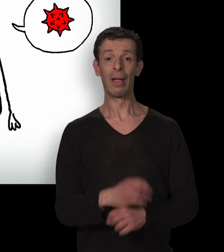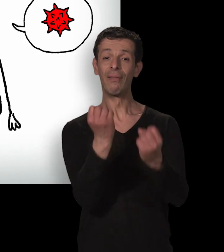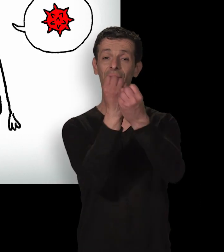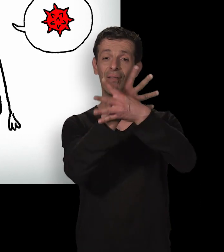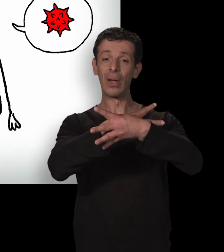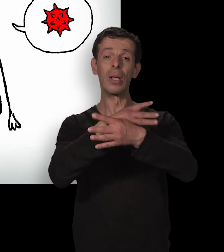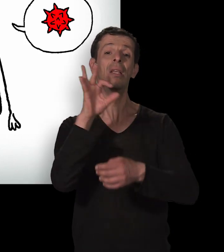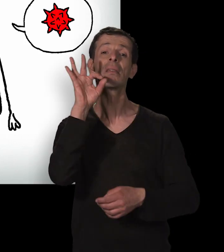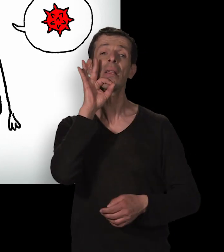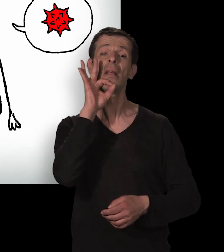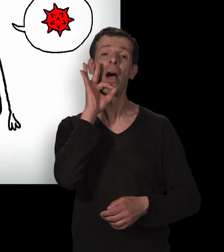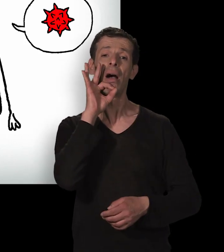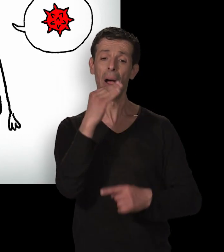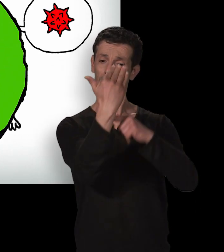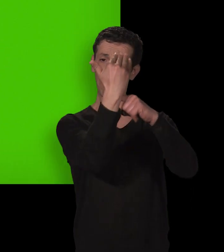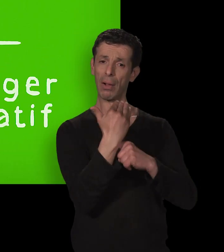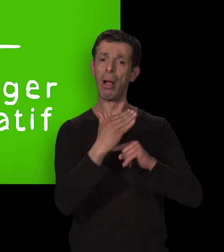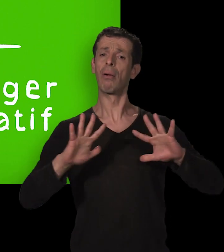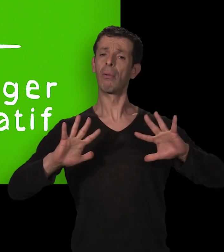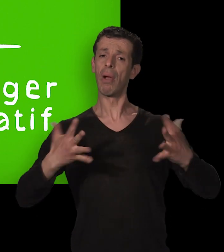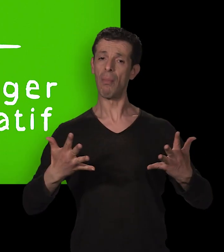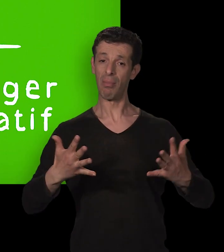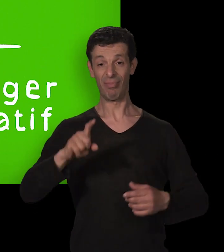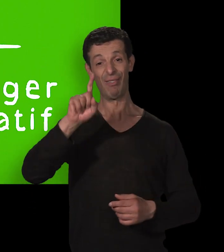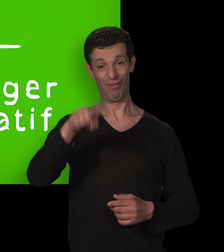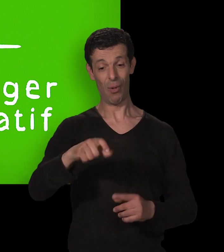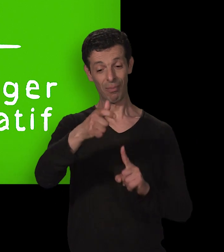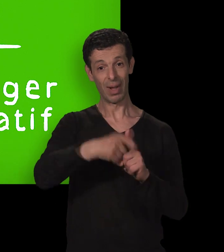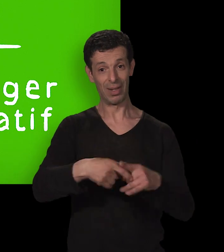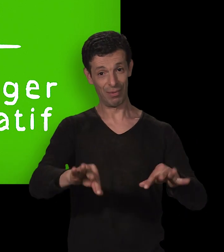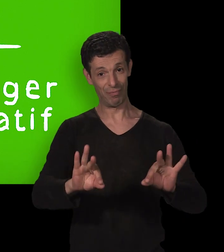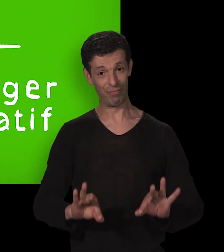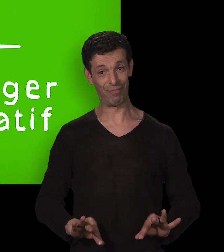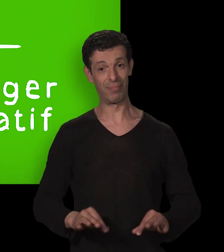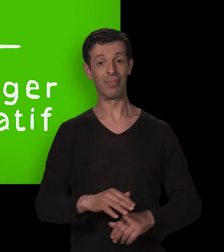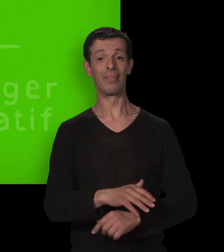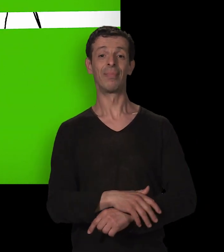Le virus du sida ? Il faut s'en protéger avec un préservatif.